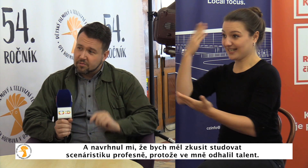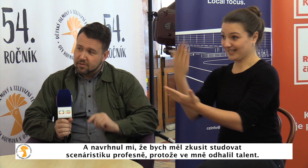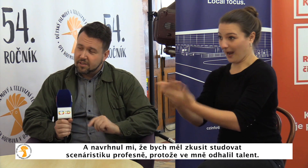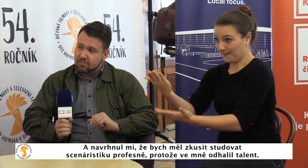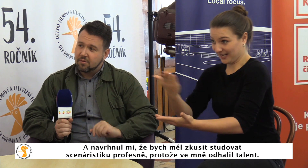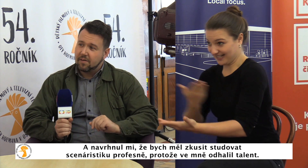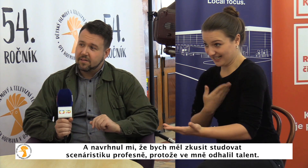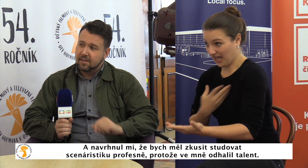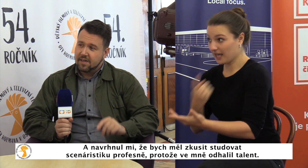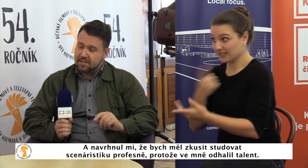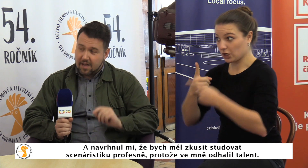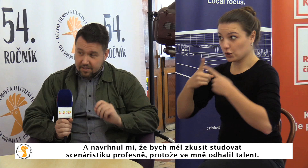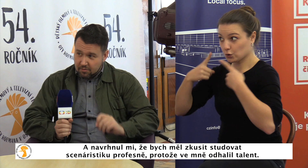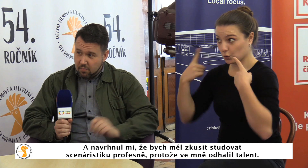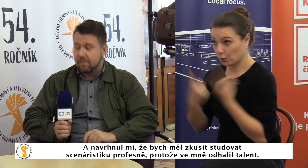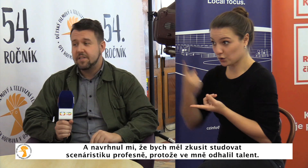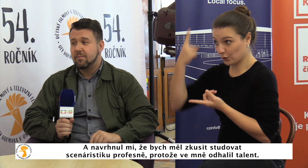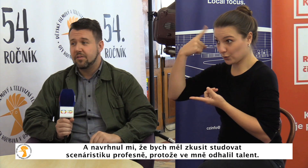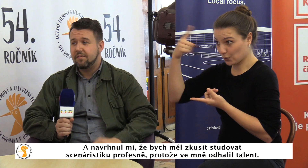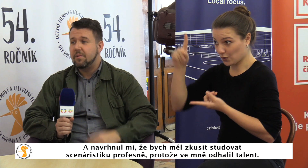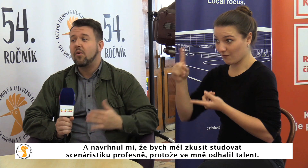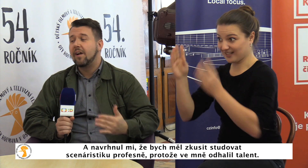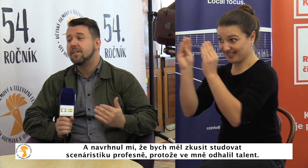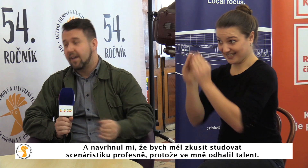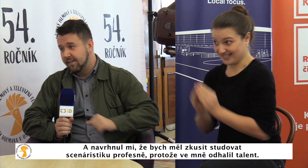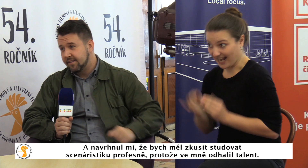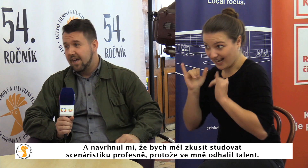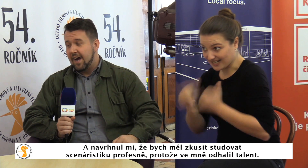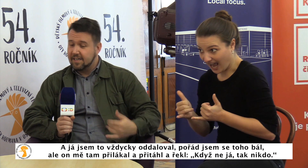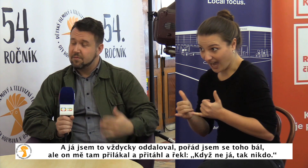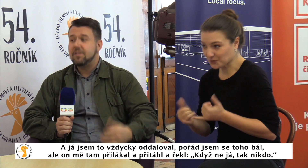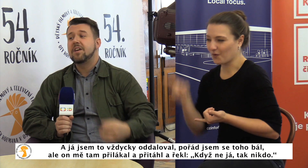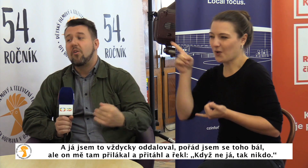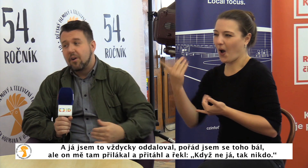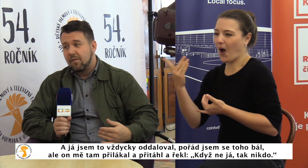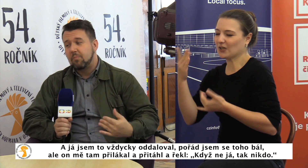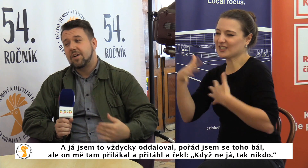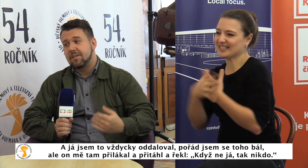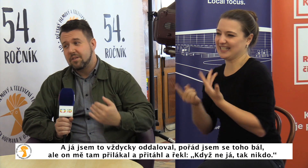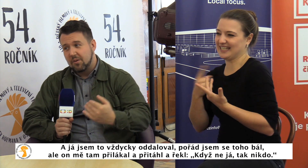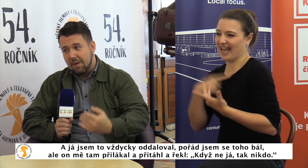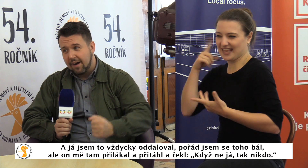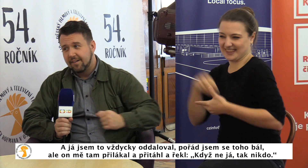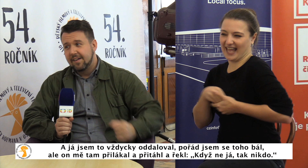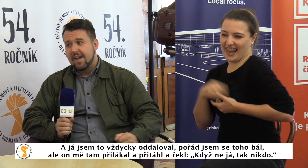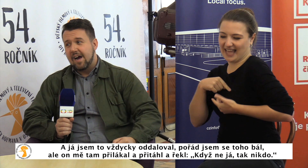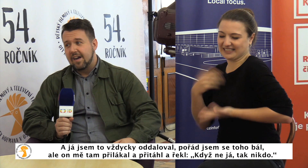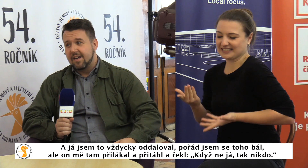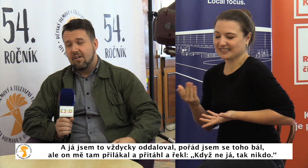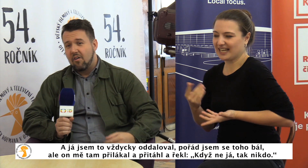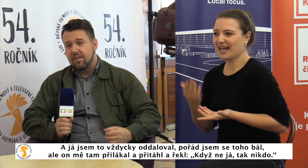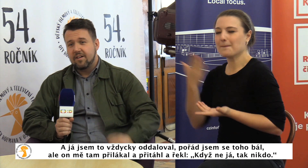měl zkusit studovat scenaristiku profesně, protože ve mně odhalil talent. A já jsem to vždycky oddaloval, pořád jsem se toho bál,